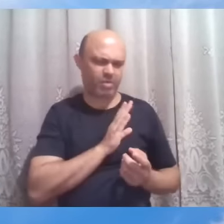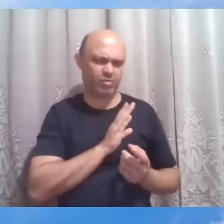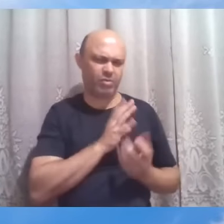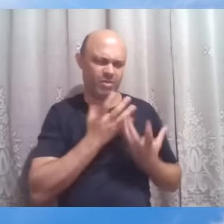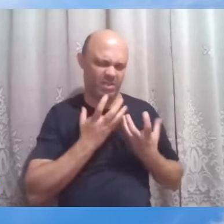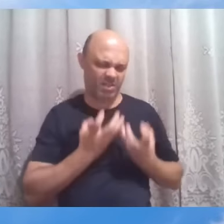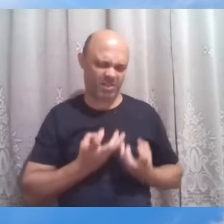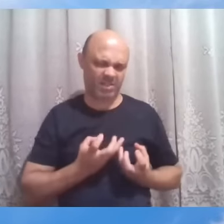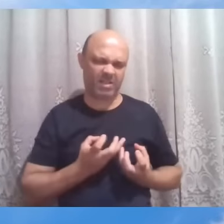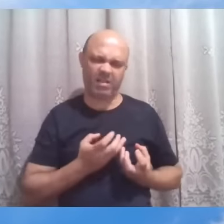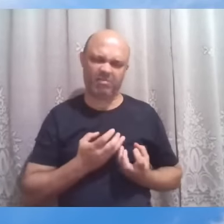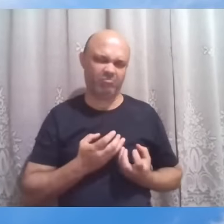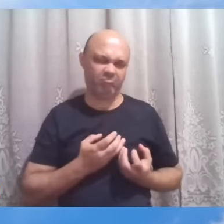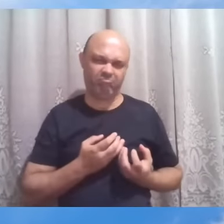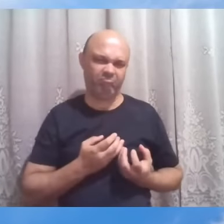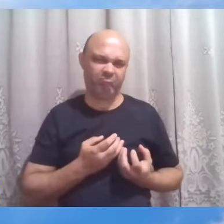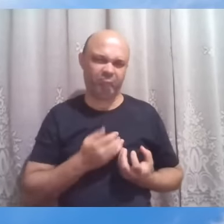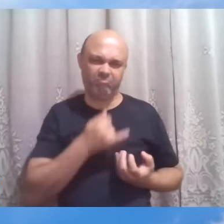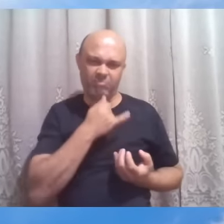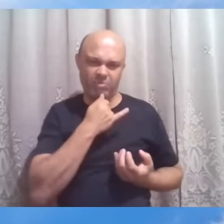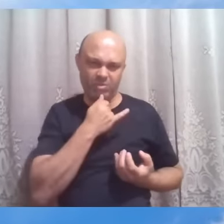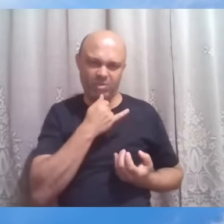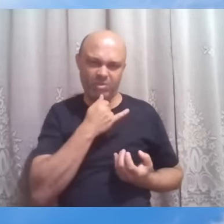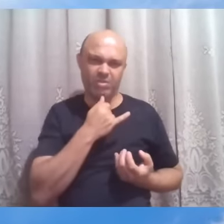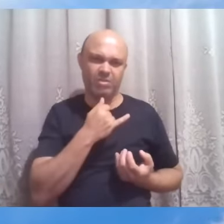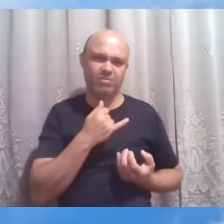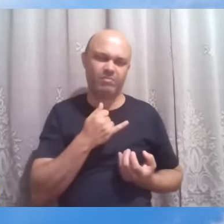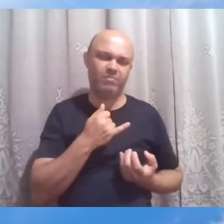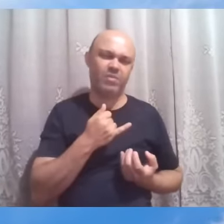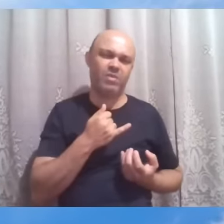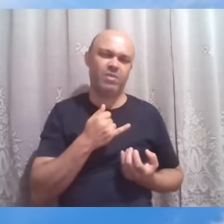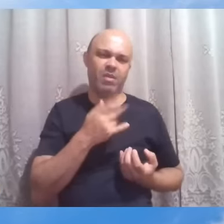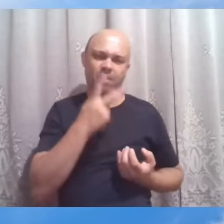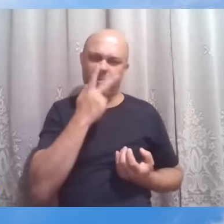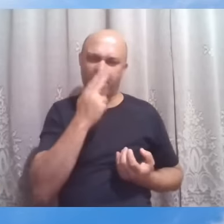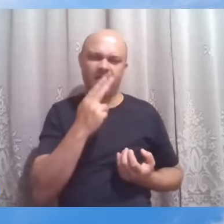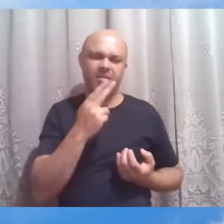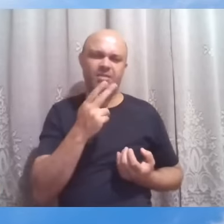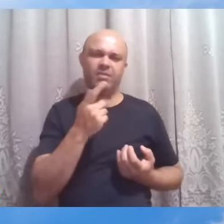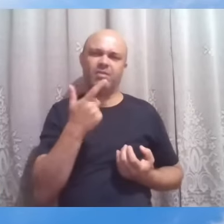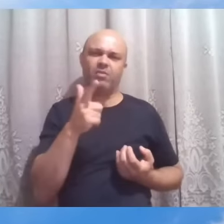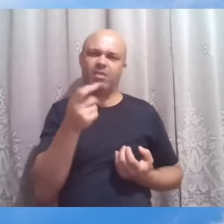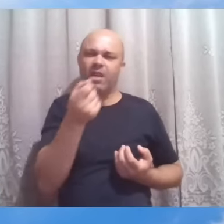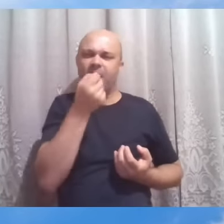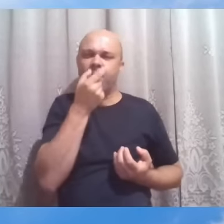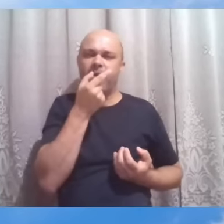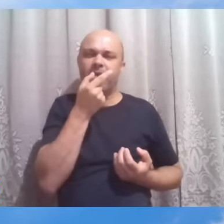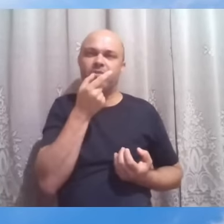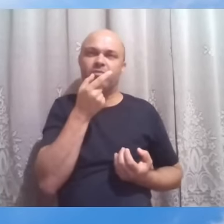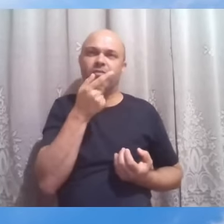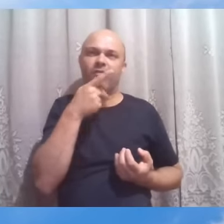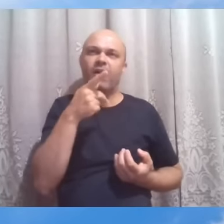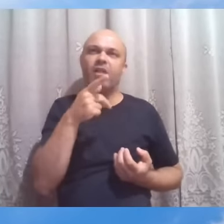referem-se a oração à maneira de doentes desenganados quanto eficácia do remédio, alegando que não recebem respostas do homem,